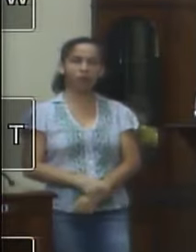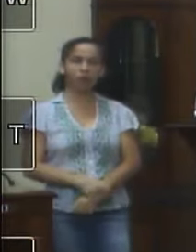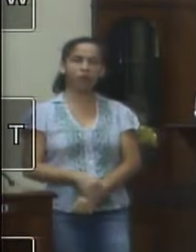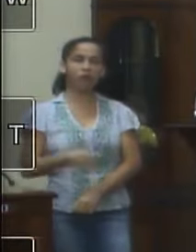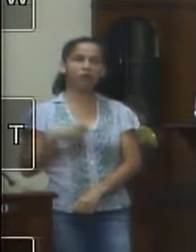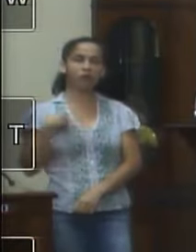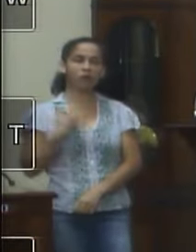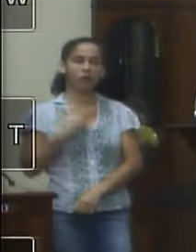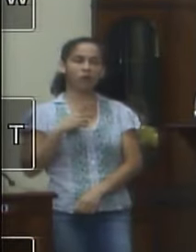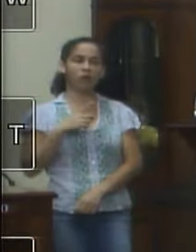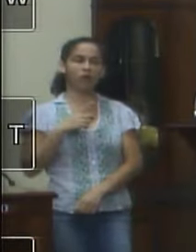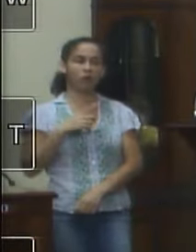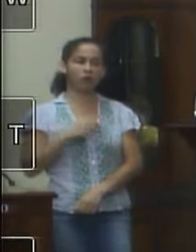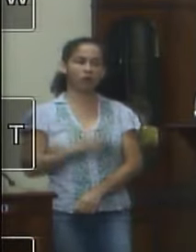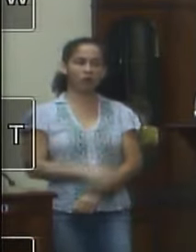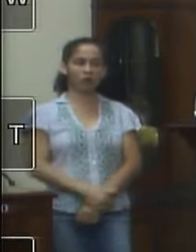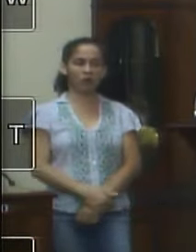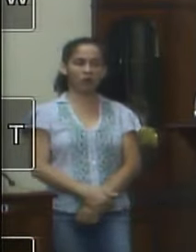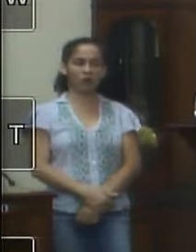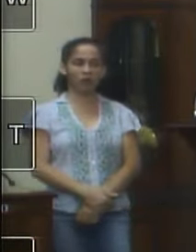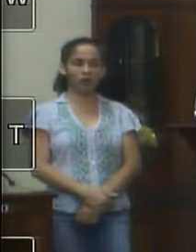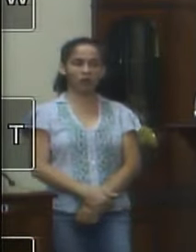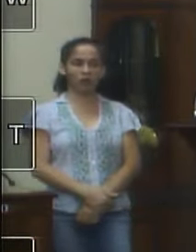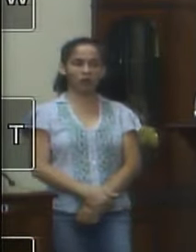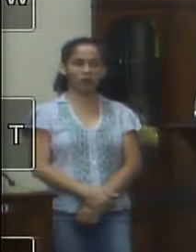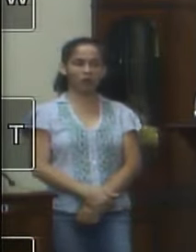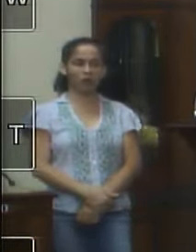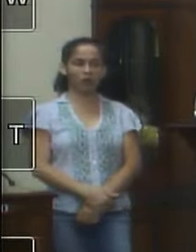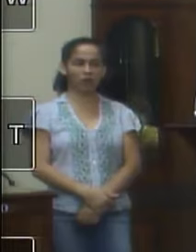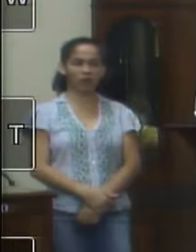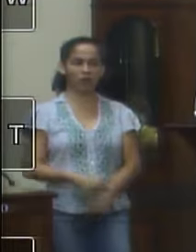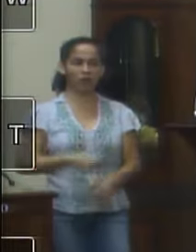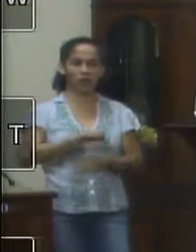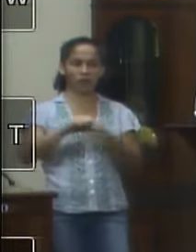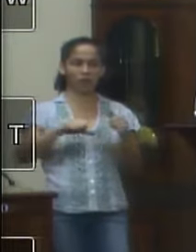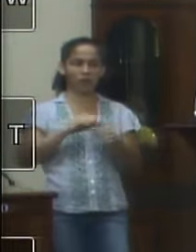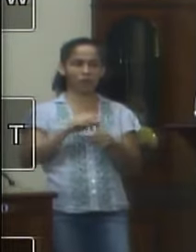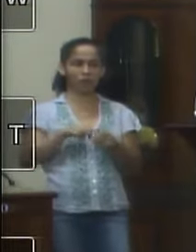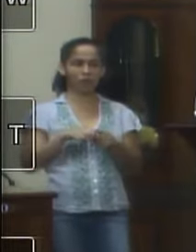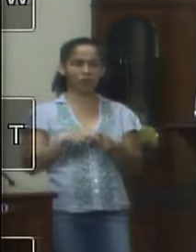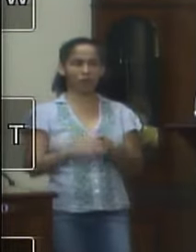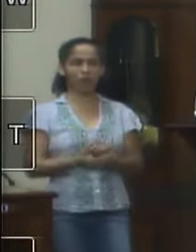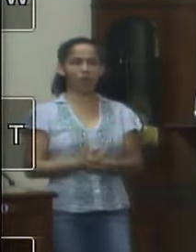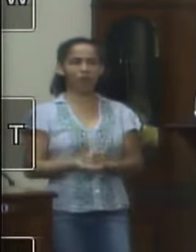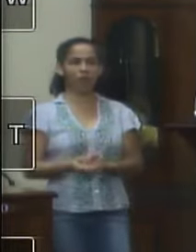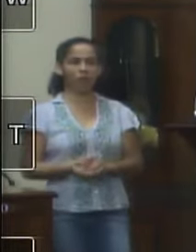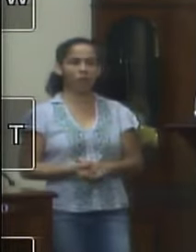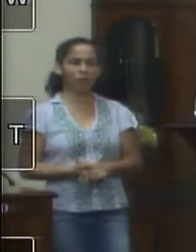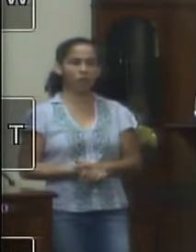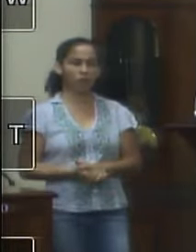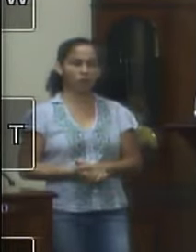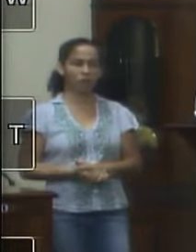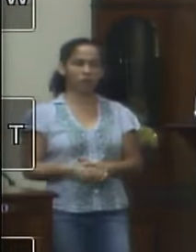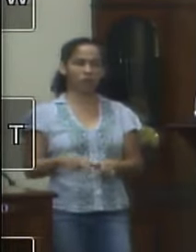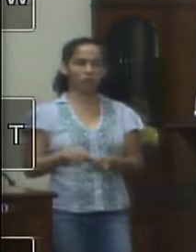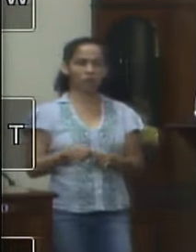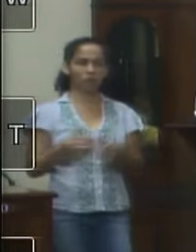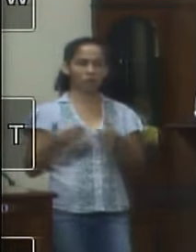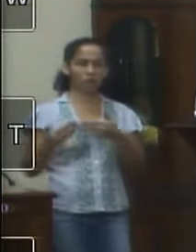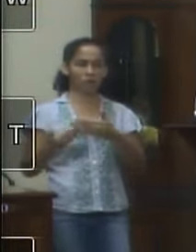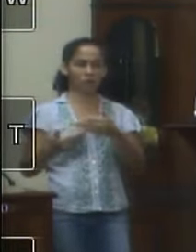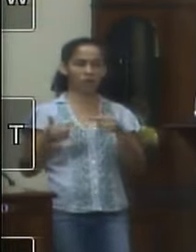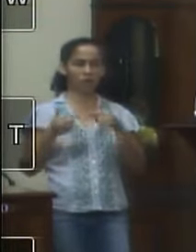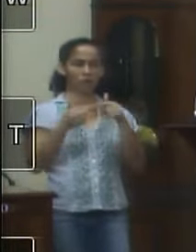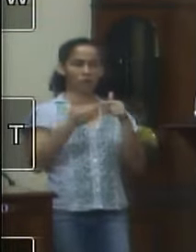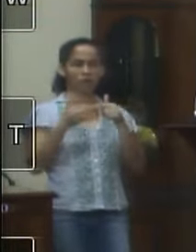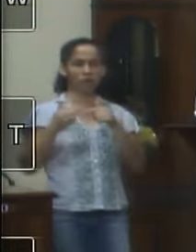acho que a gente mudou acho que até foi um uma atitude de bastante coerência da